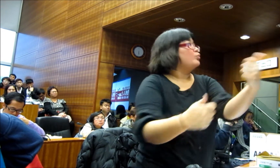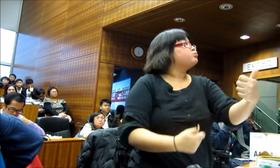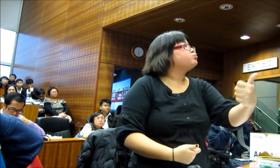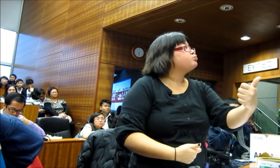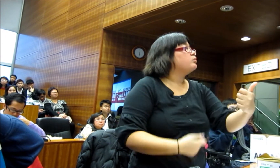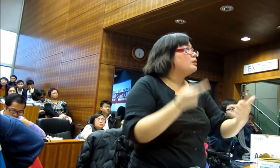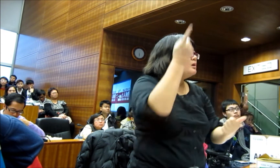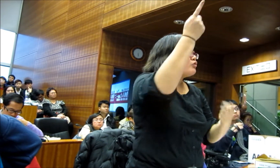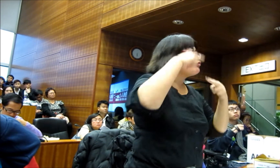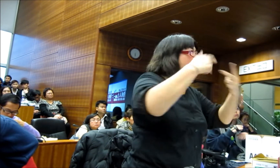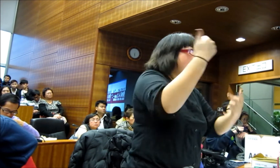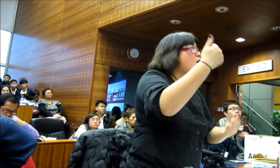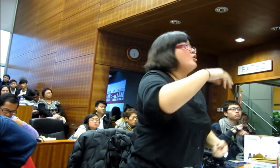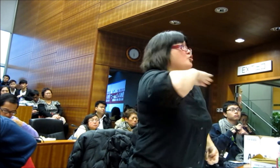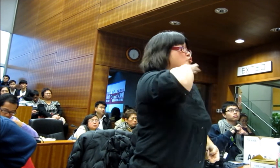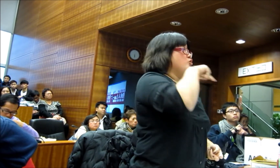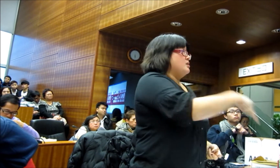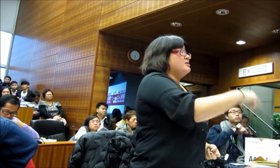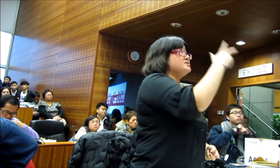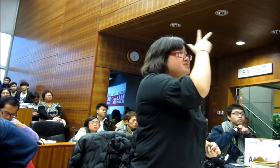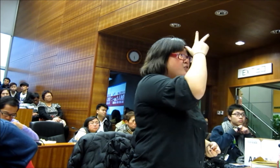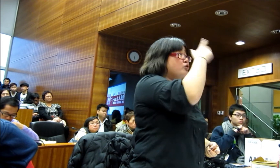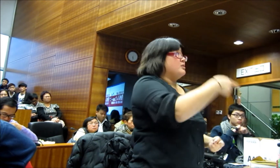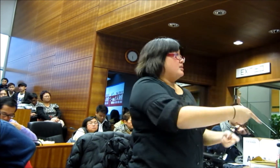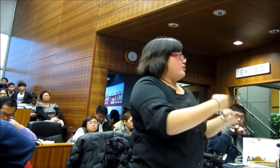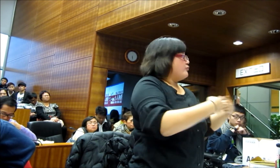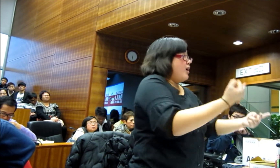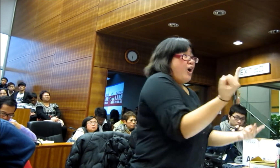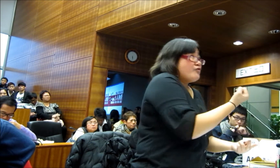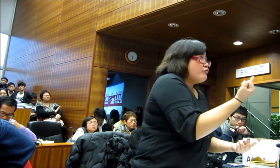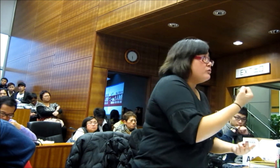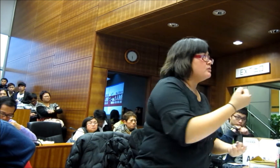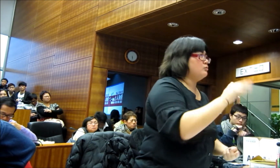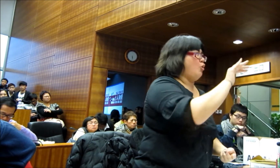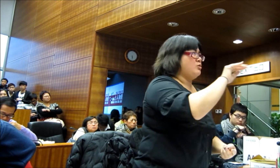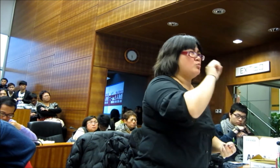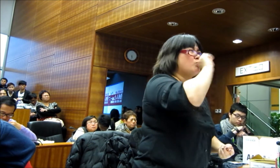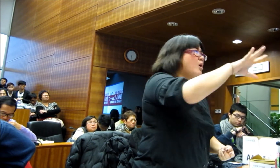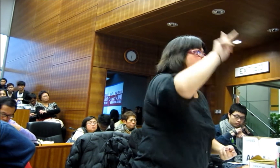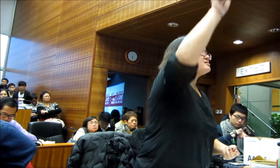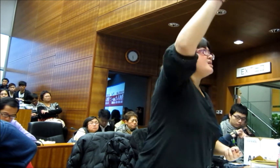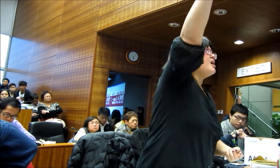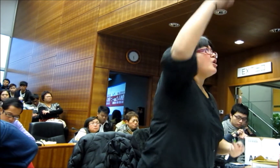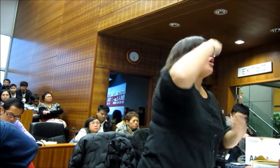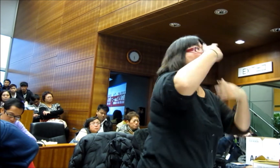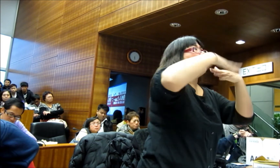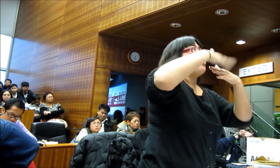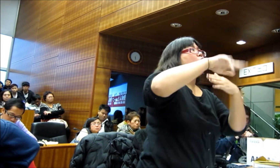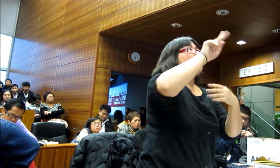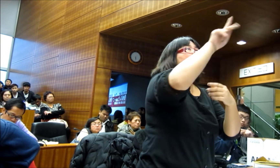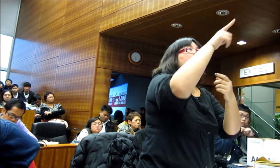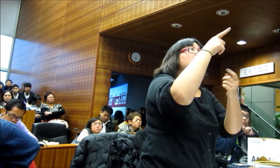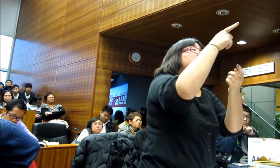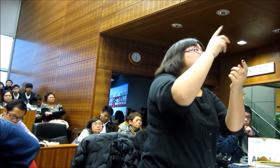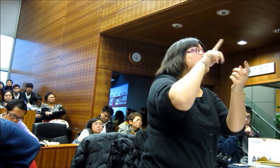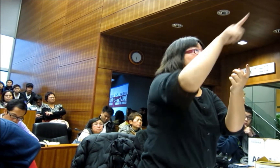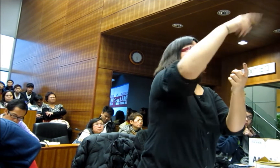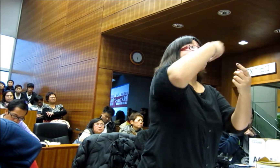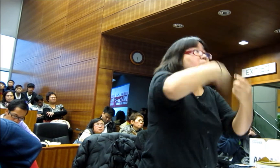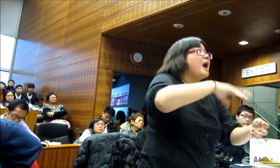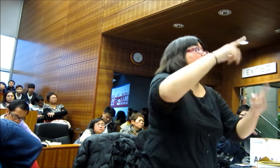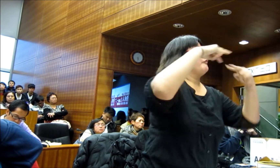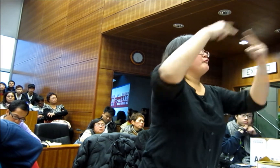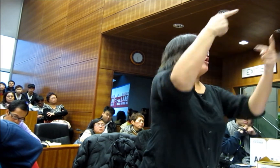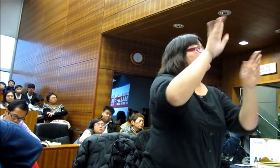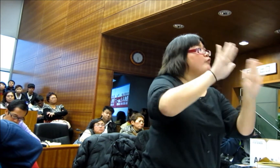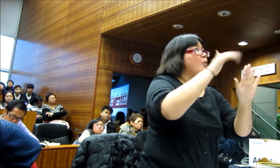椅子是可以抬起於是他的輪椅可以上去但是香港政府發展這些真的不好其實外